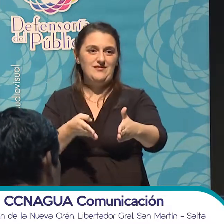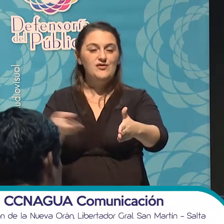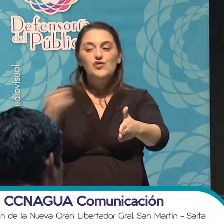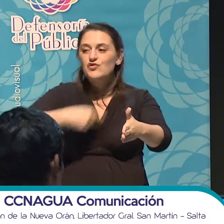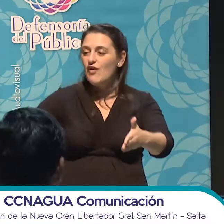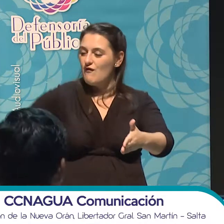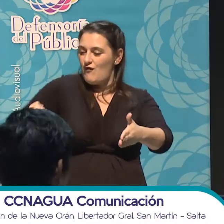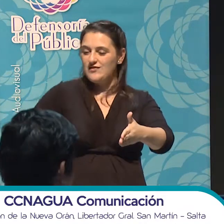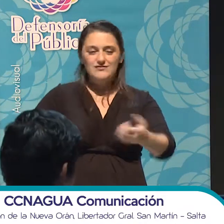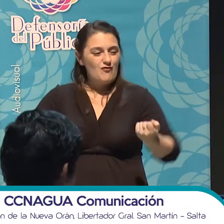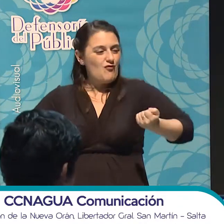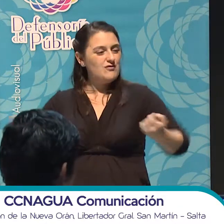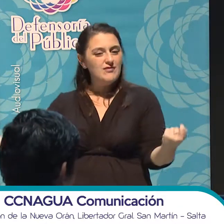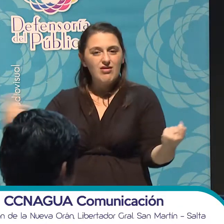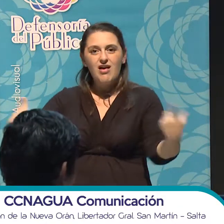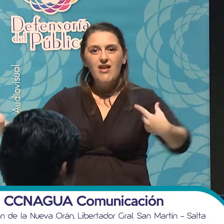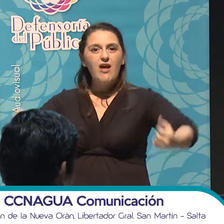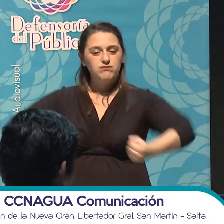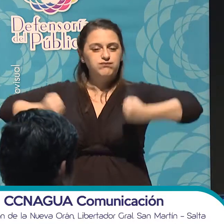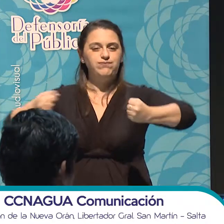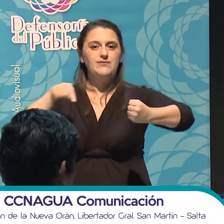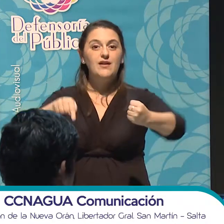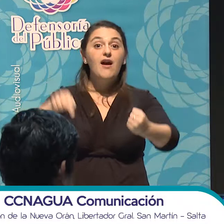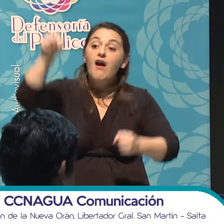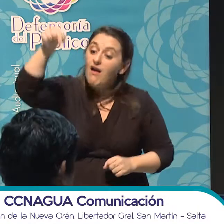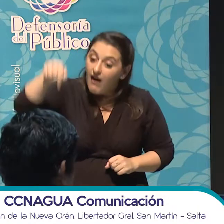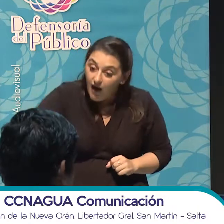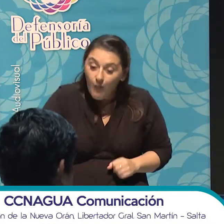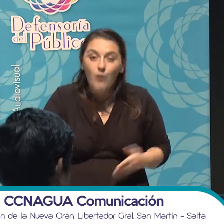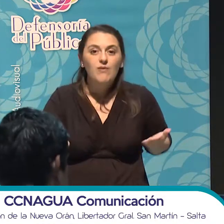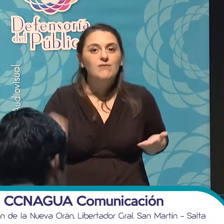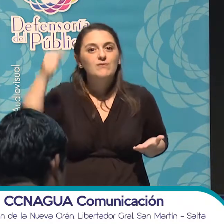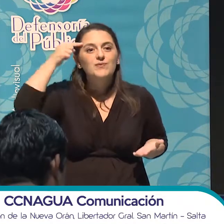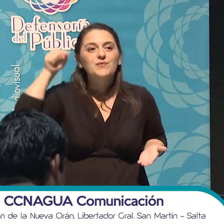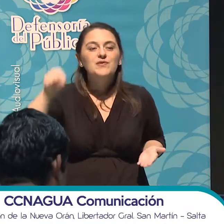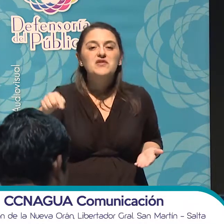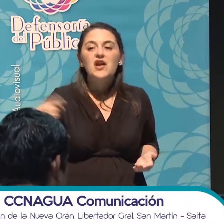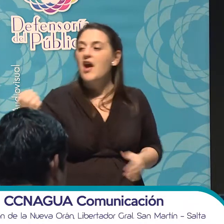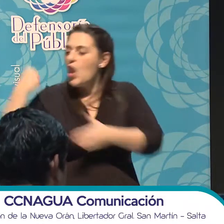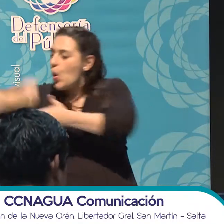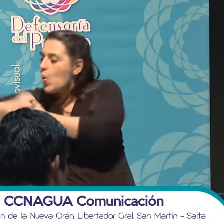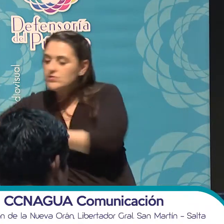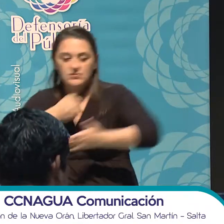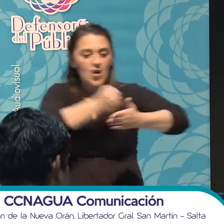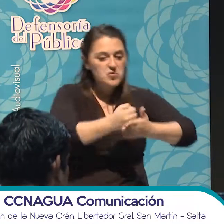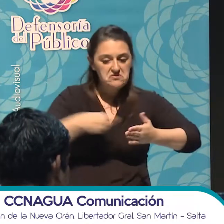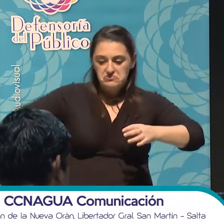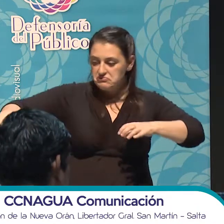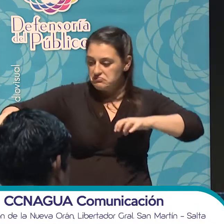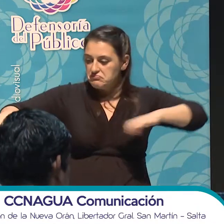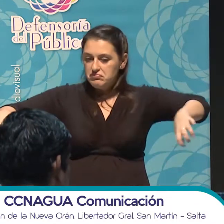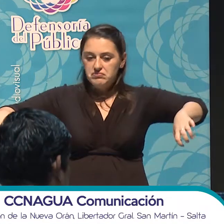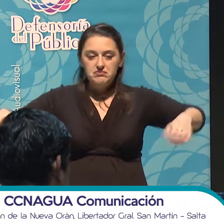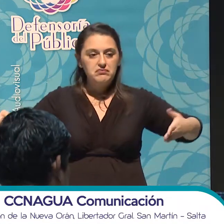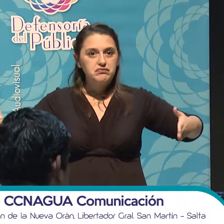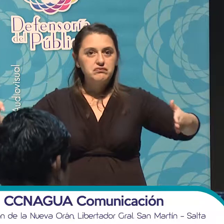fortalecer entre nosotros porque hasta ahora lo que yo escucho, venimos haciendo nuestra lucha de manera aislada. Cada medio hace su